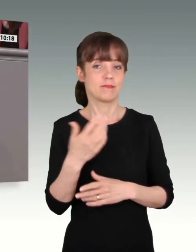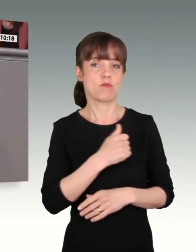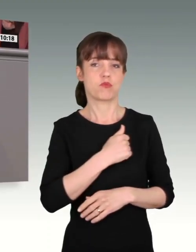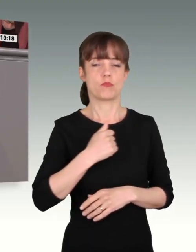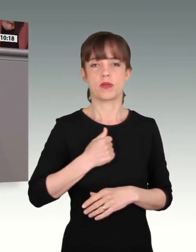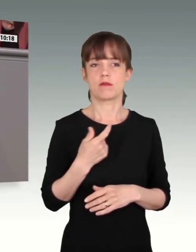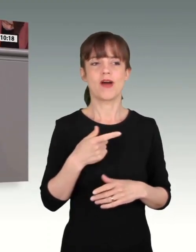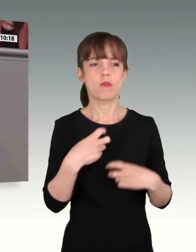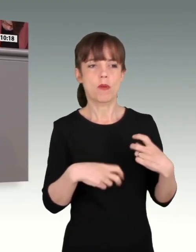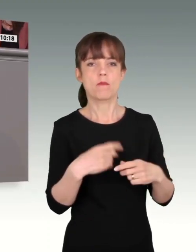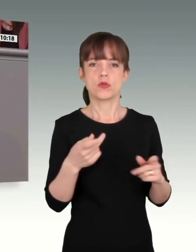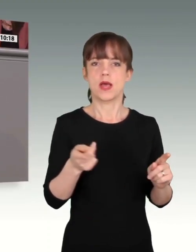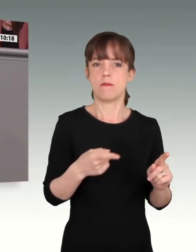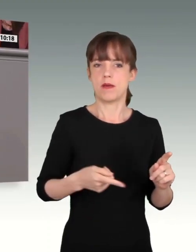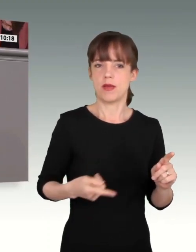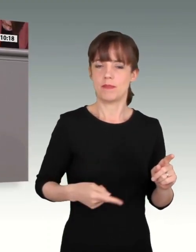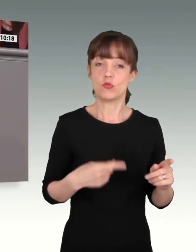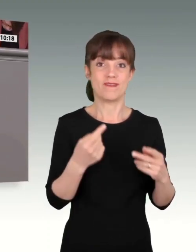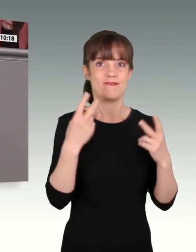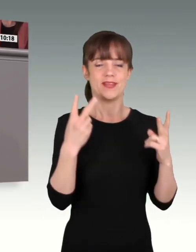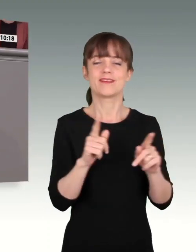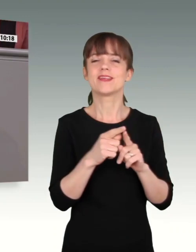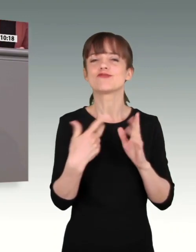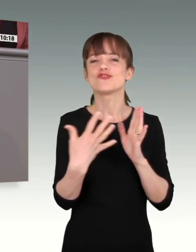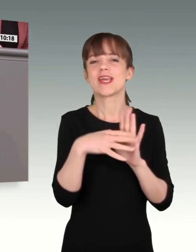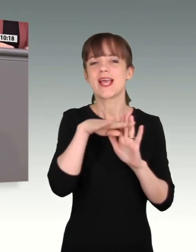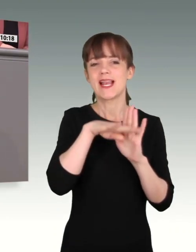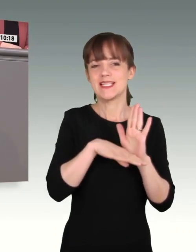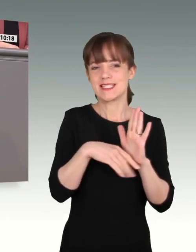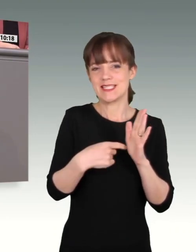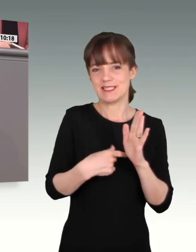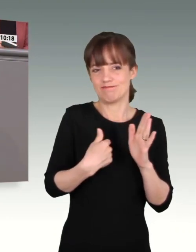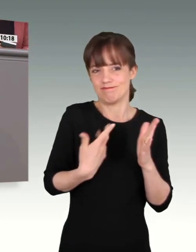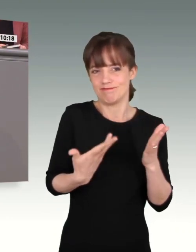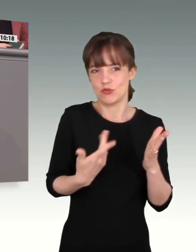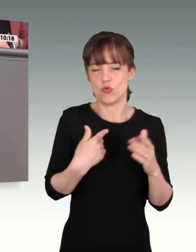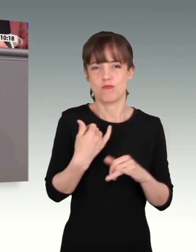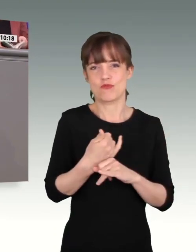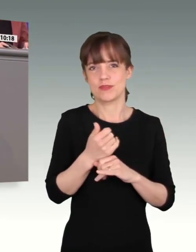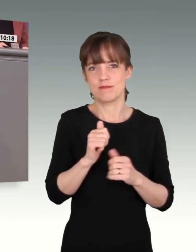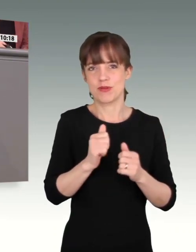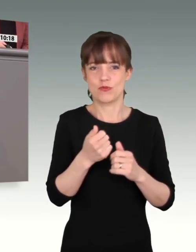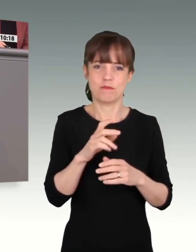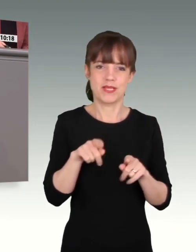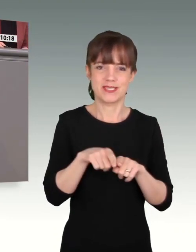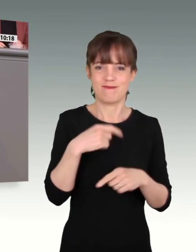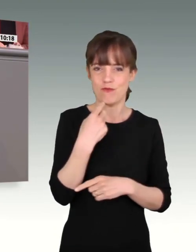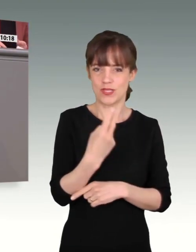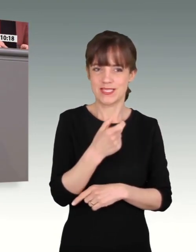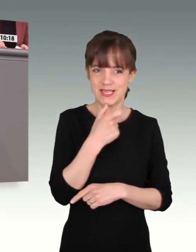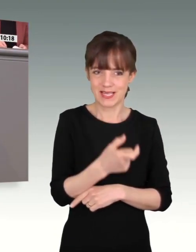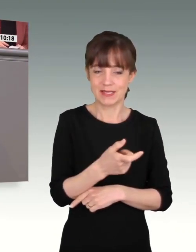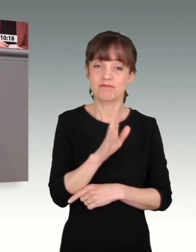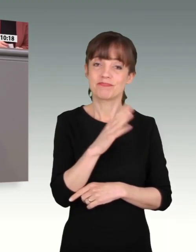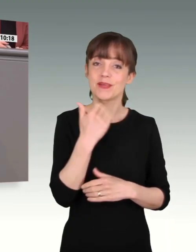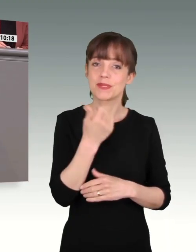Papier, eine Art Checkliste, würde ich als Berufspilot sagen, die wir in diesem Haus abzuarbeiten haben. Ihr Bericht 2021 geht